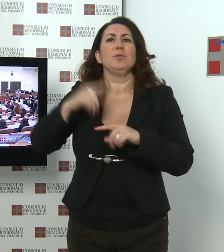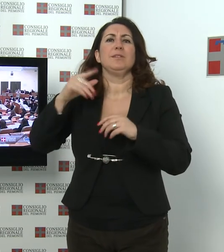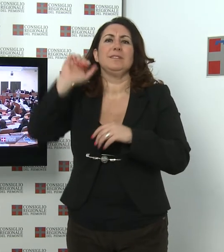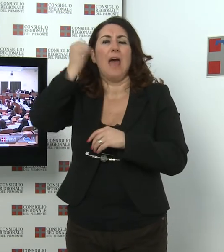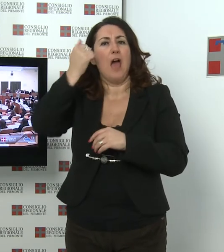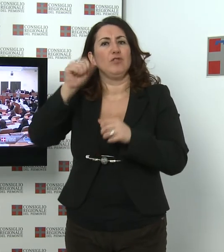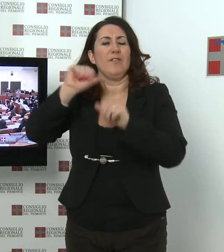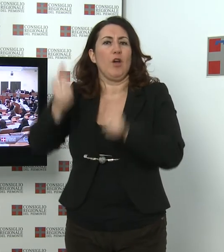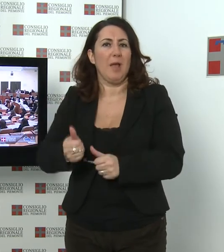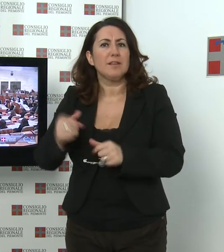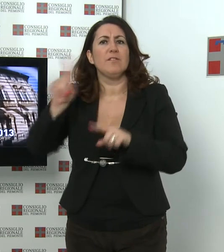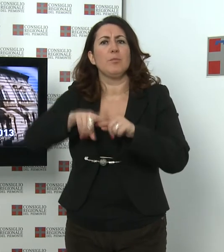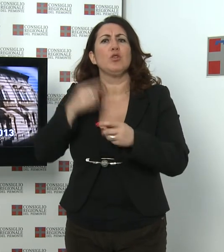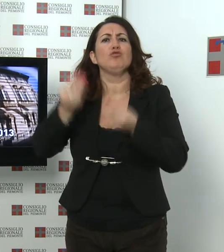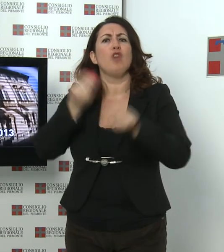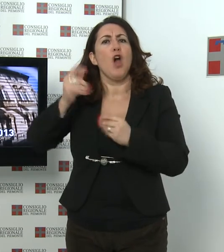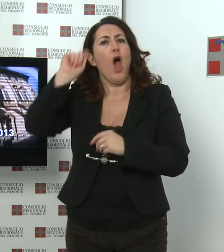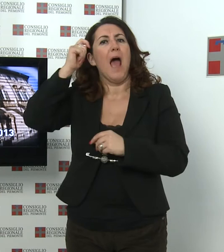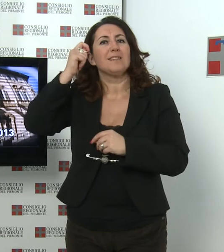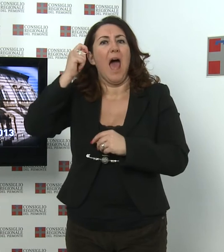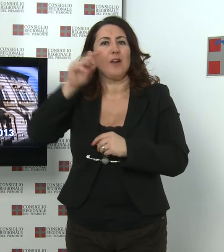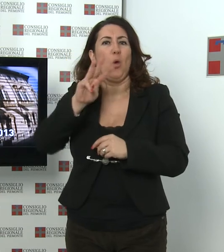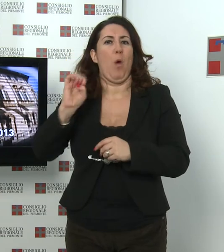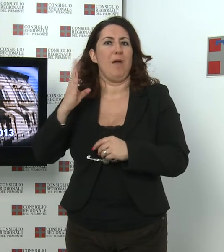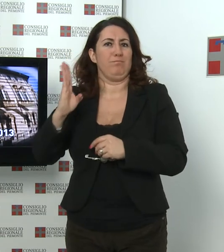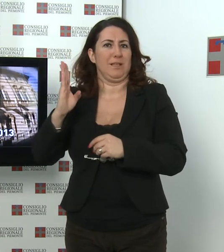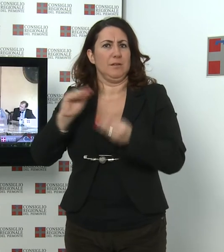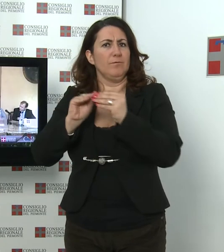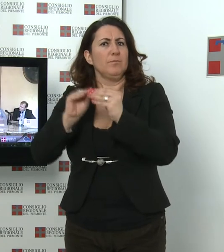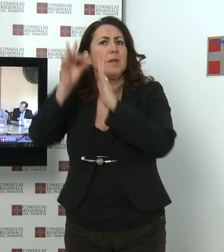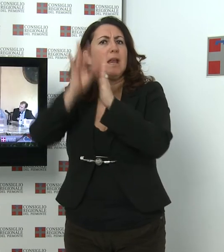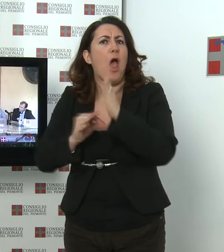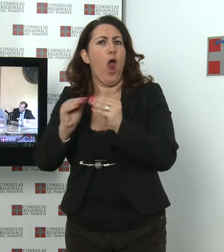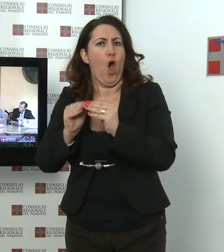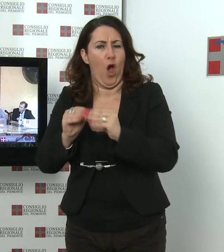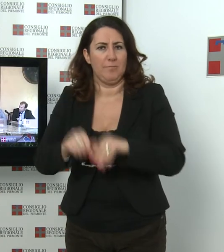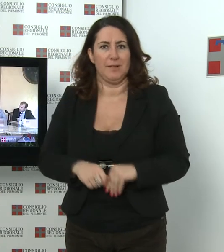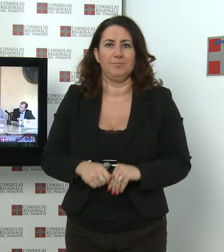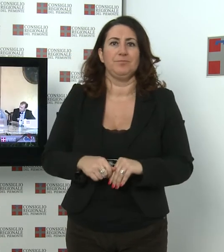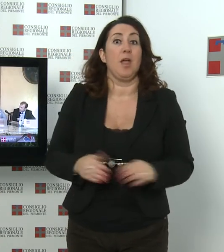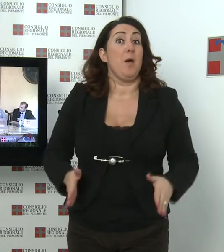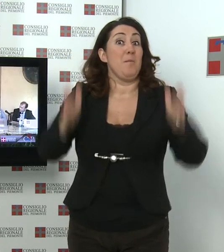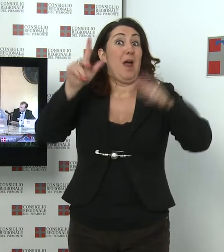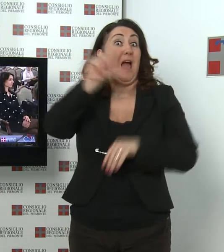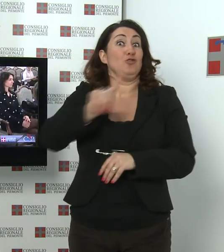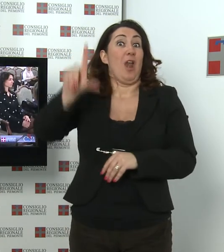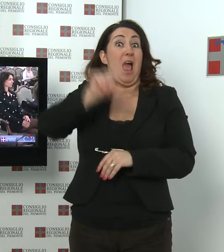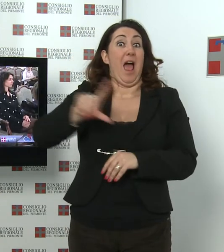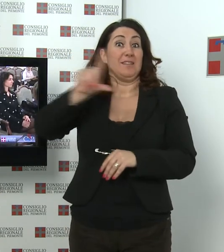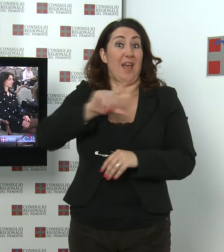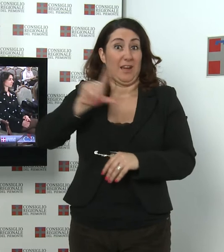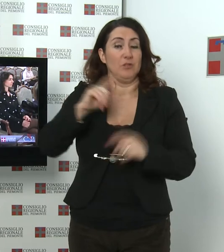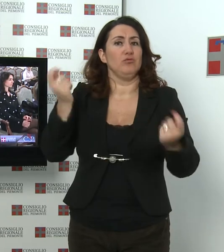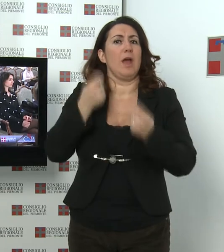il gioco d'azzardo sul web. Premio Gianni Oberto 2013 Palazzo Lascaris ha ospitato la cerimonia del premio